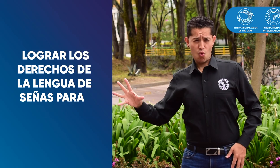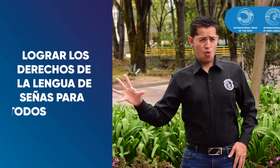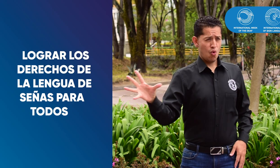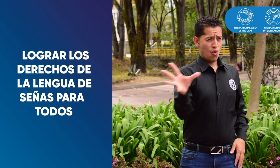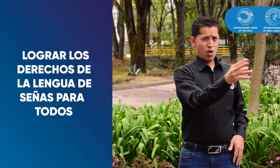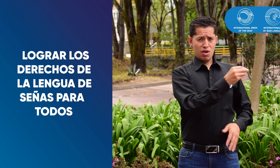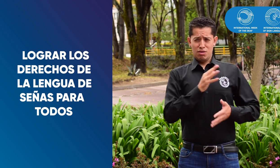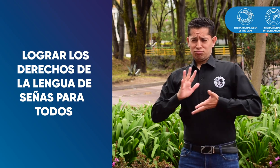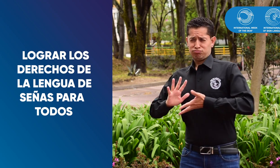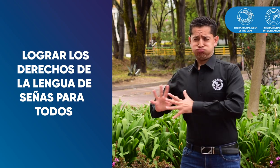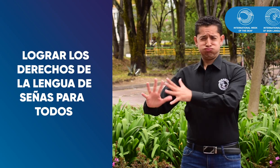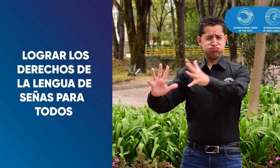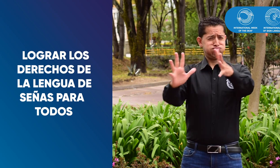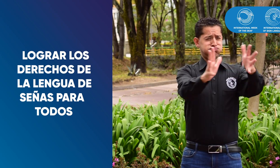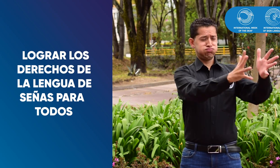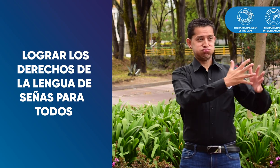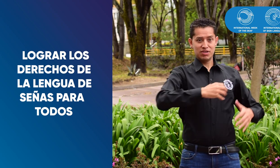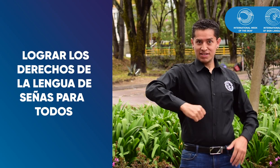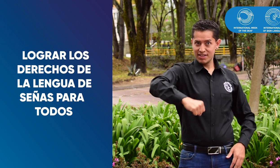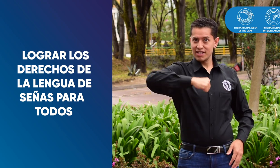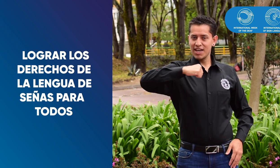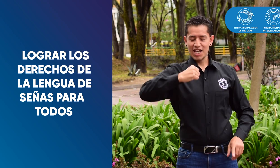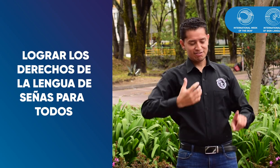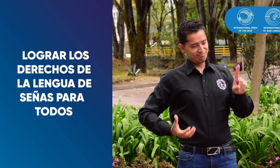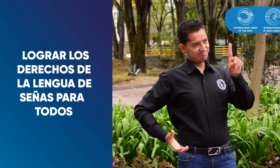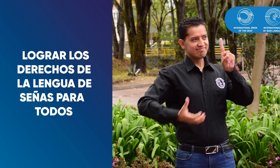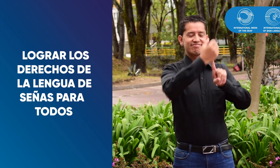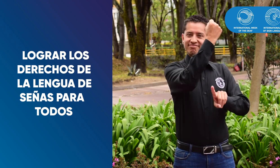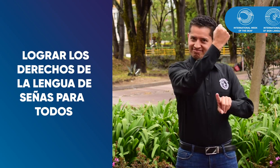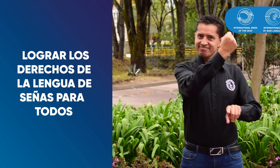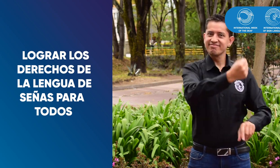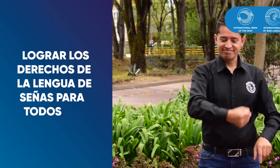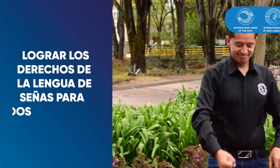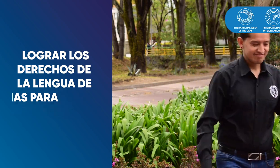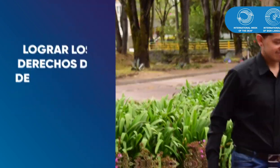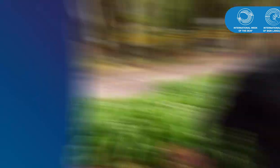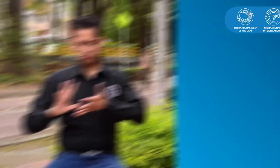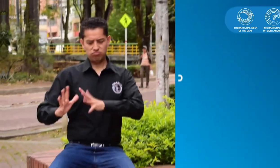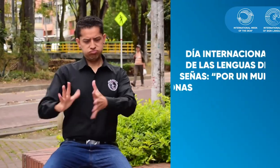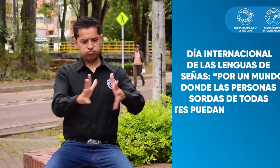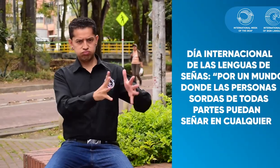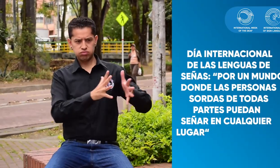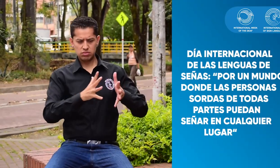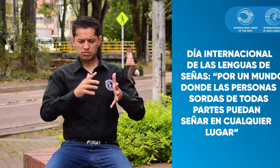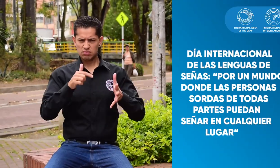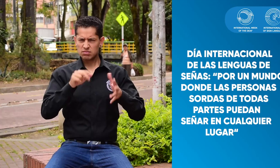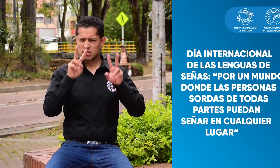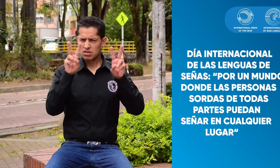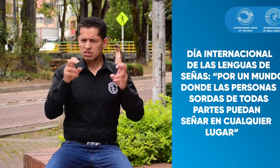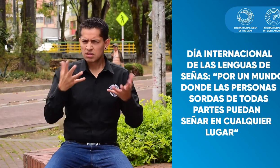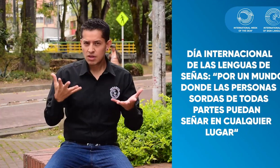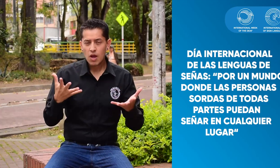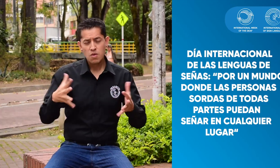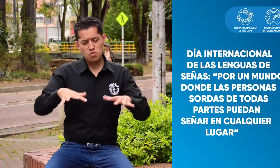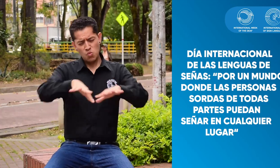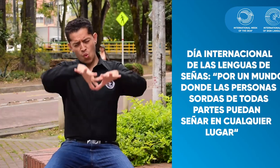Lograr los derechos de la lengua de señas para todos. Día Internacional de la Lengua de Señas.